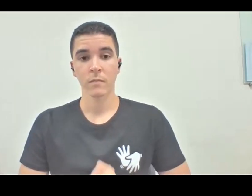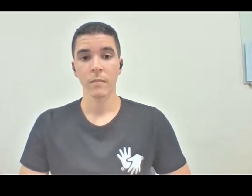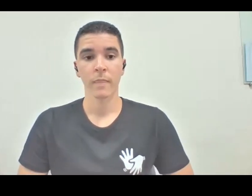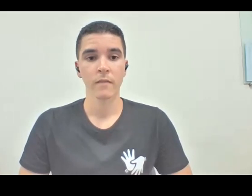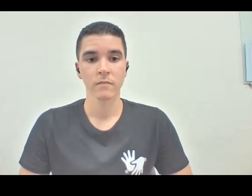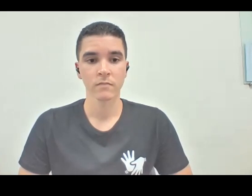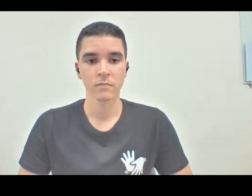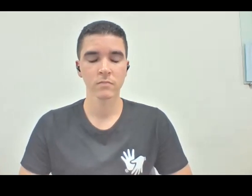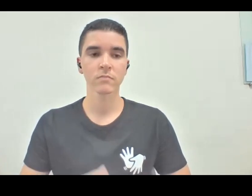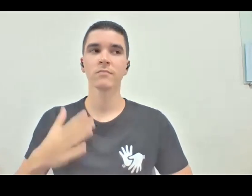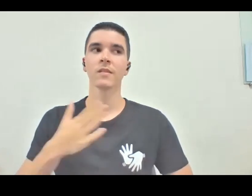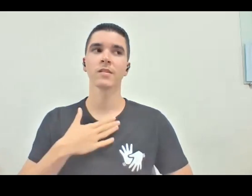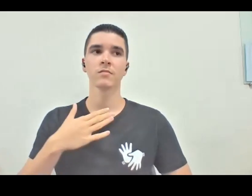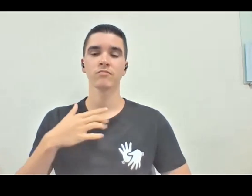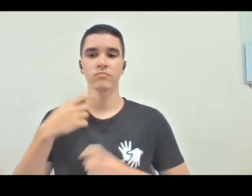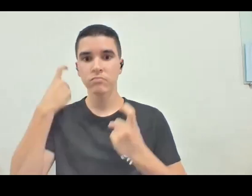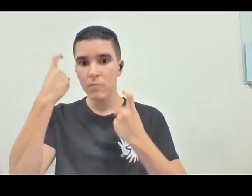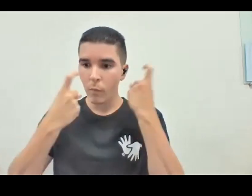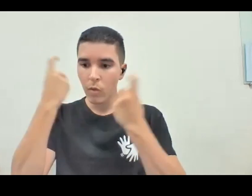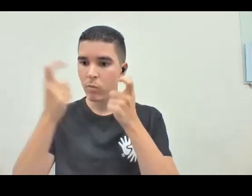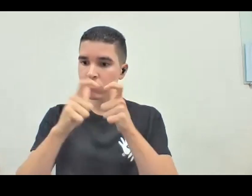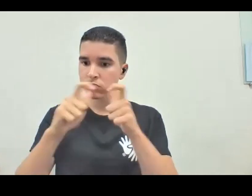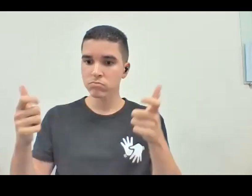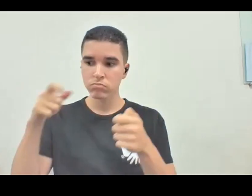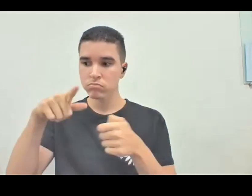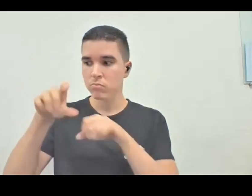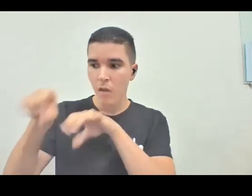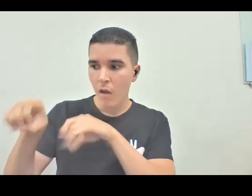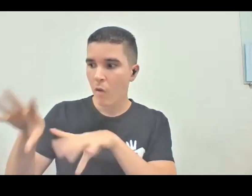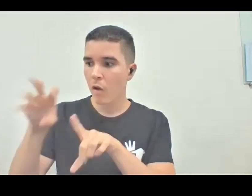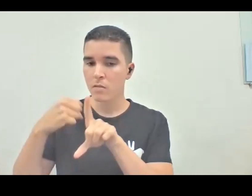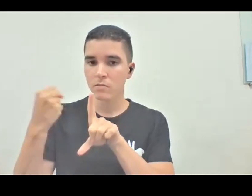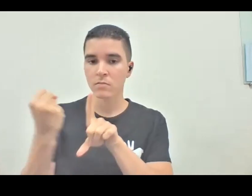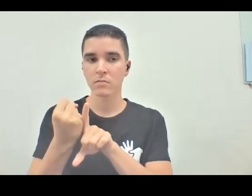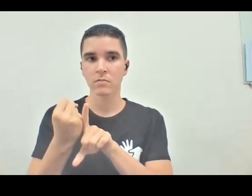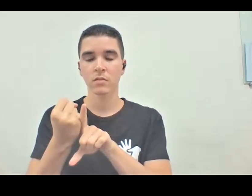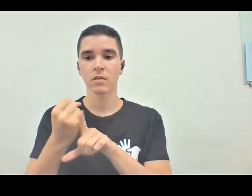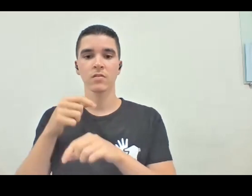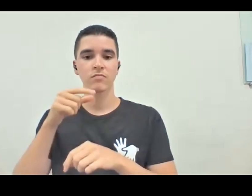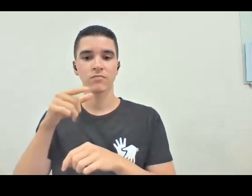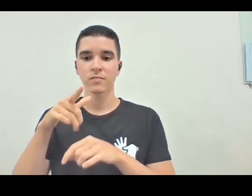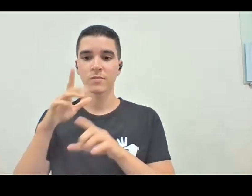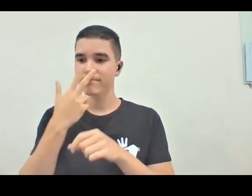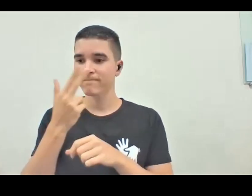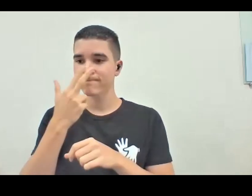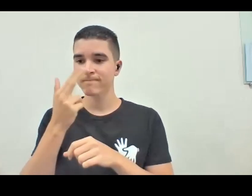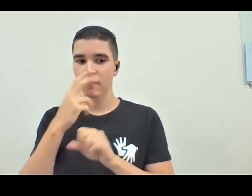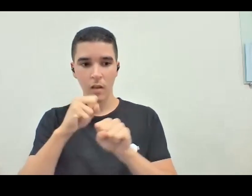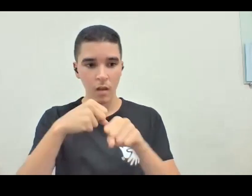essa é uma preocupação grande, né? Sim. Você educar a sociedade, você sensibilizar, educar no melhor assunto, você